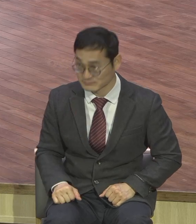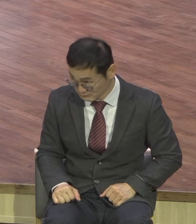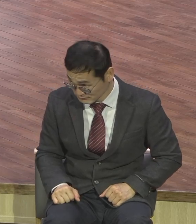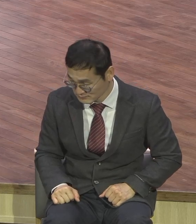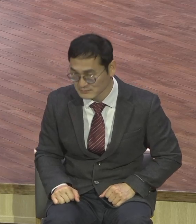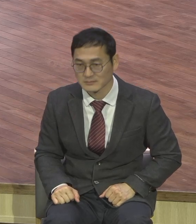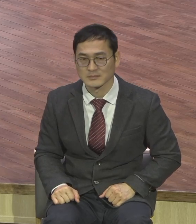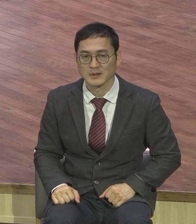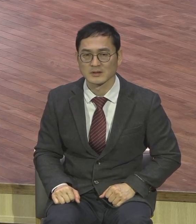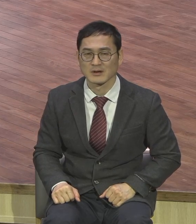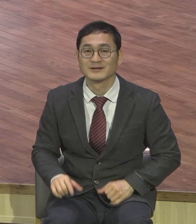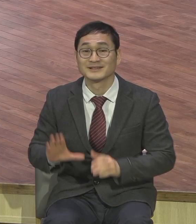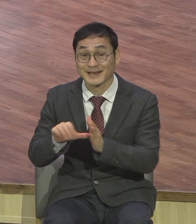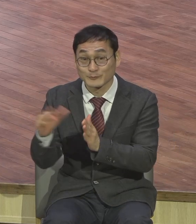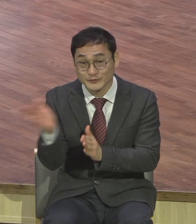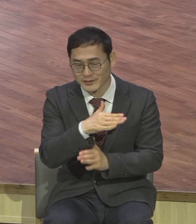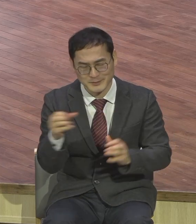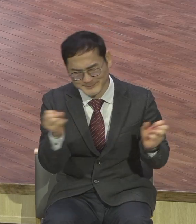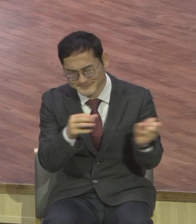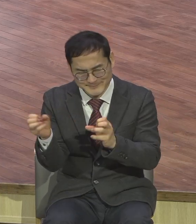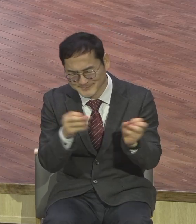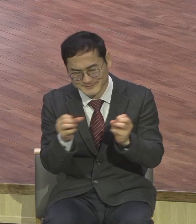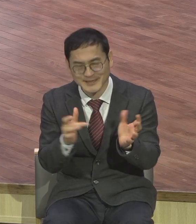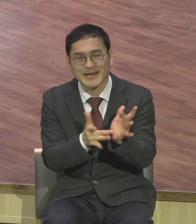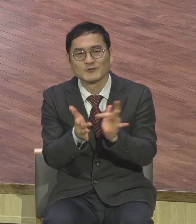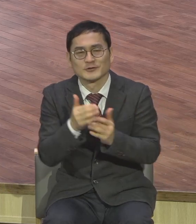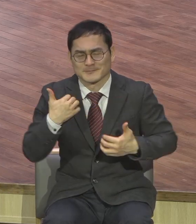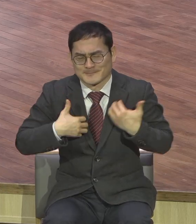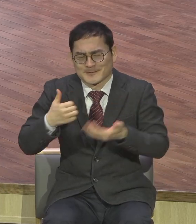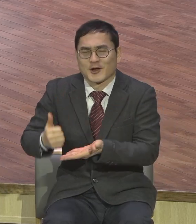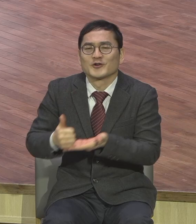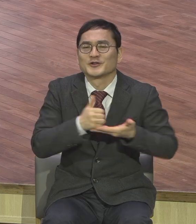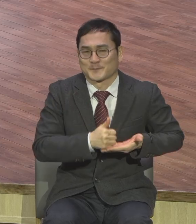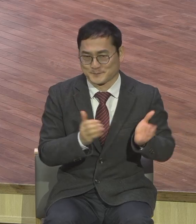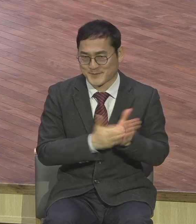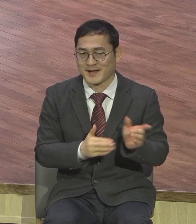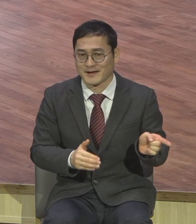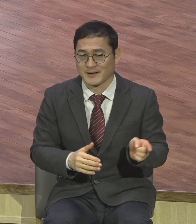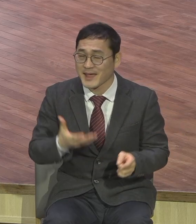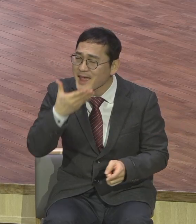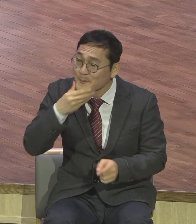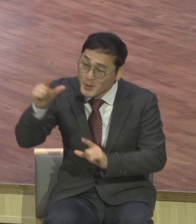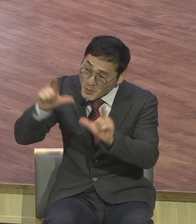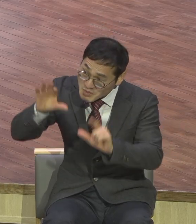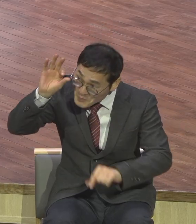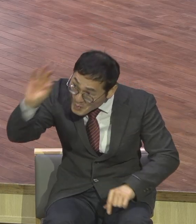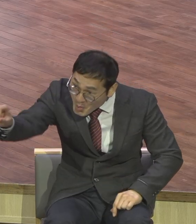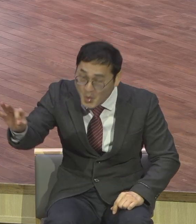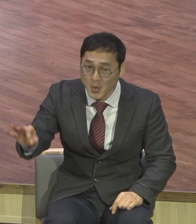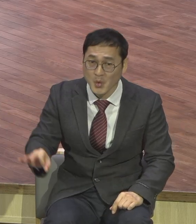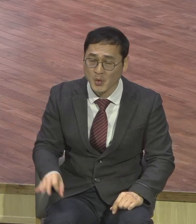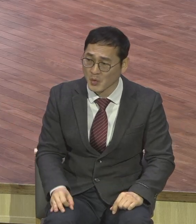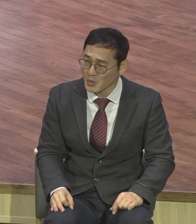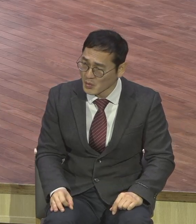않습니까 행복해 보이는 그 모습으로 전도가 되어진 거예요